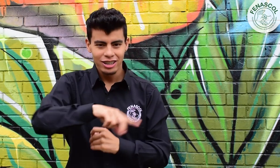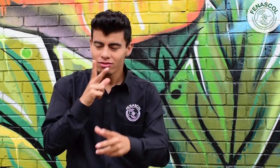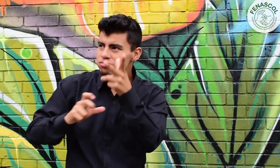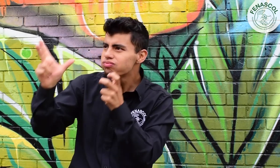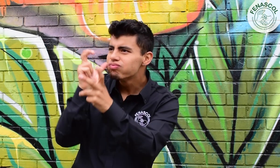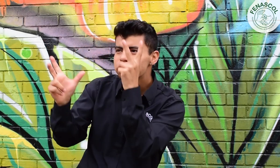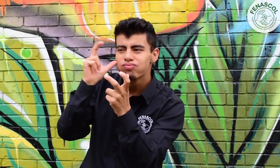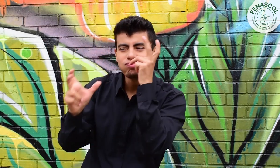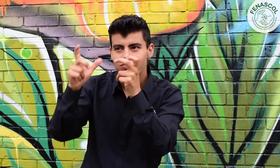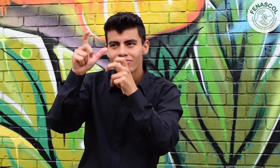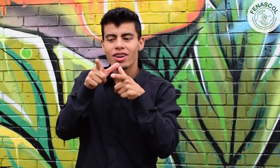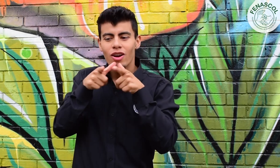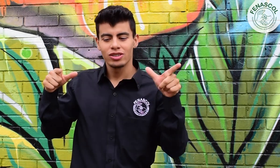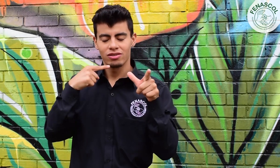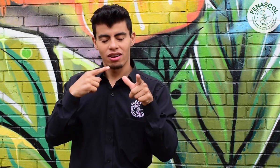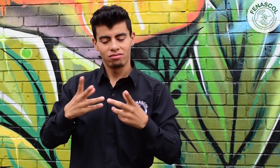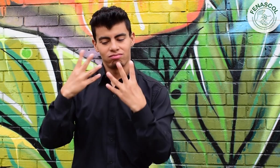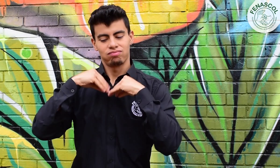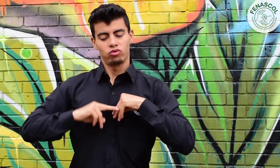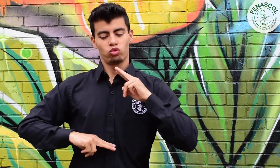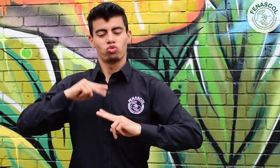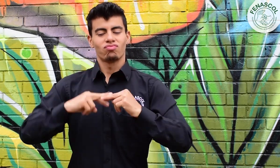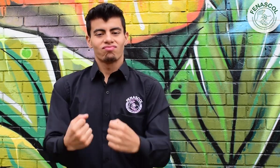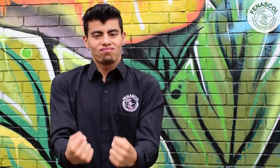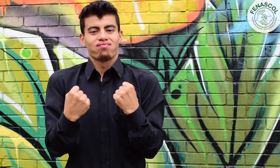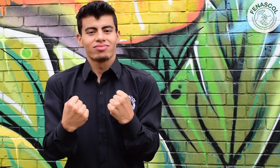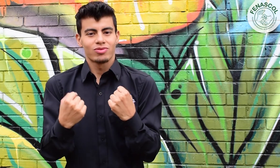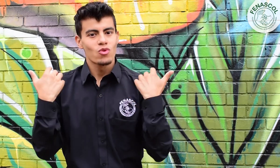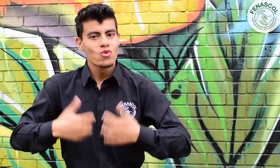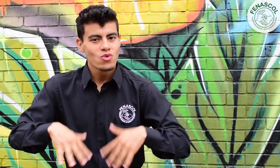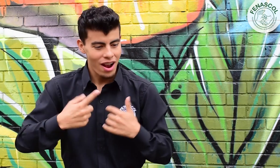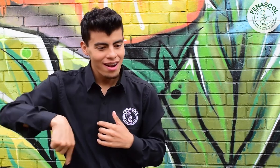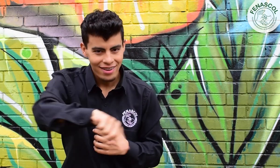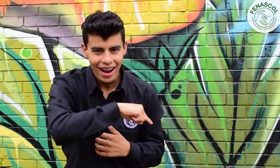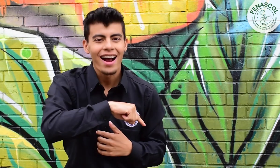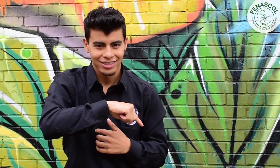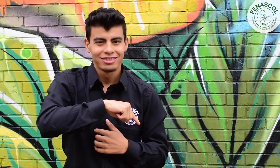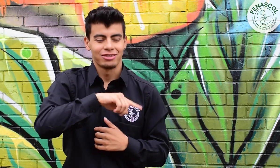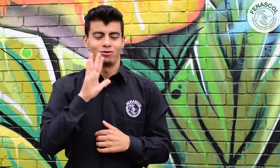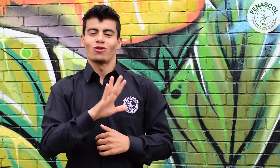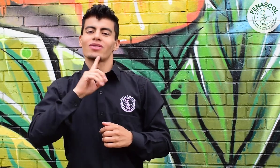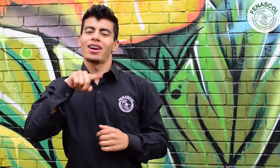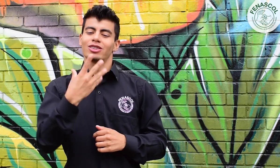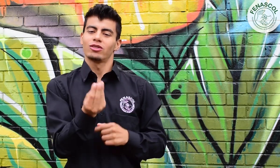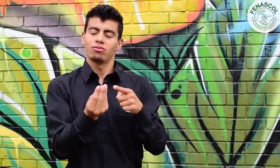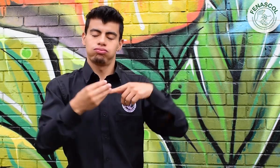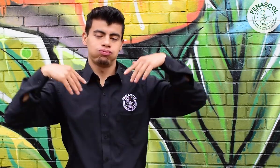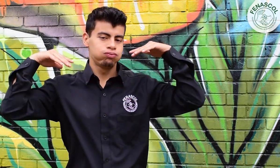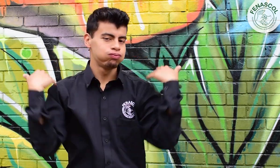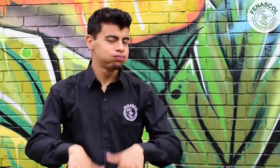los niños y niñas sordos, lo que es de gran relevancia. Lo anterior hace parte de esta conmemoración del día de